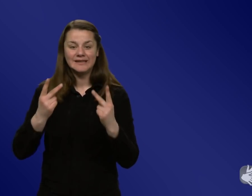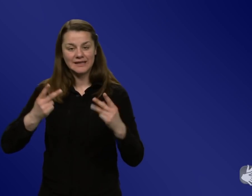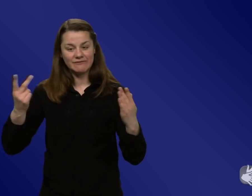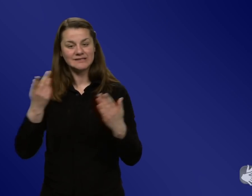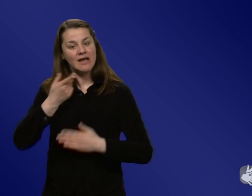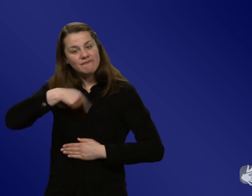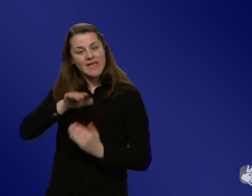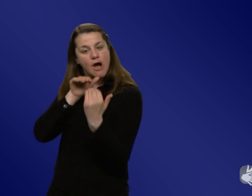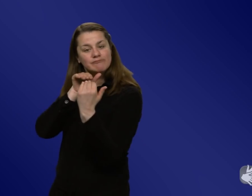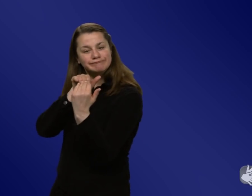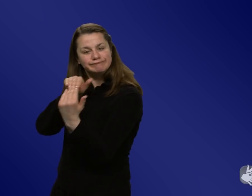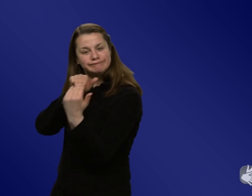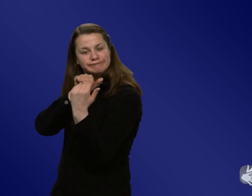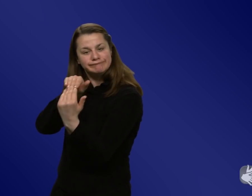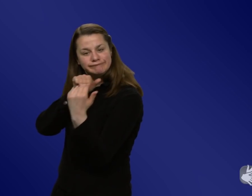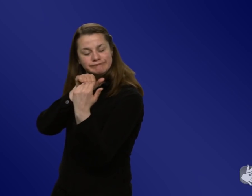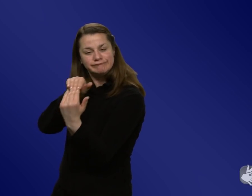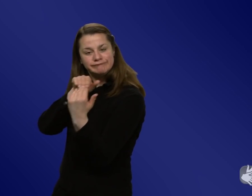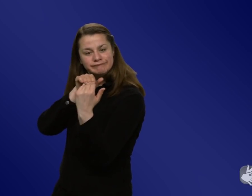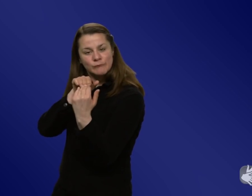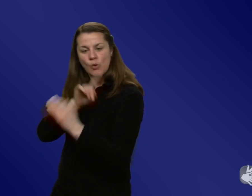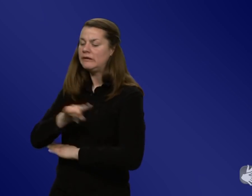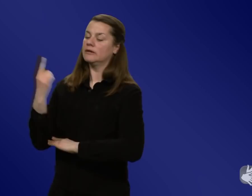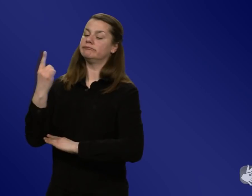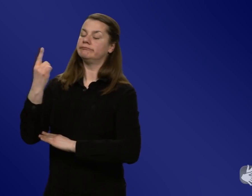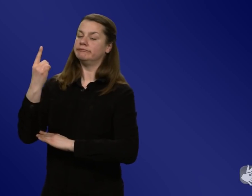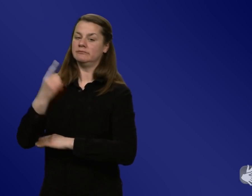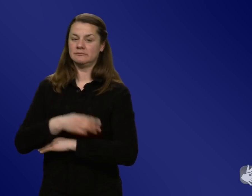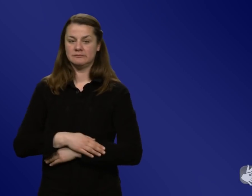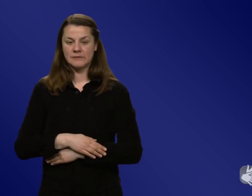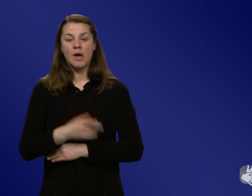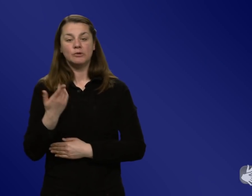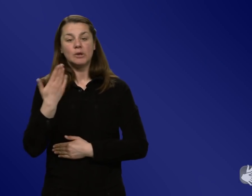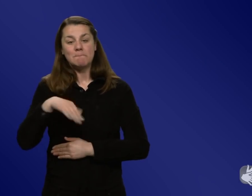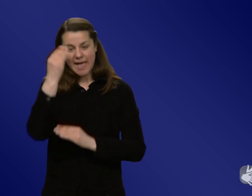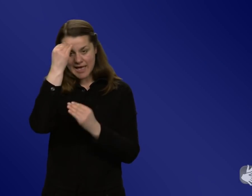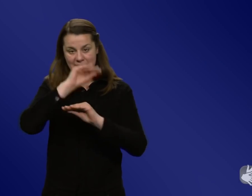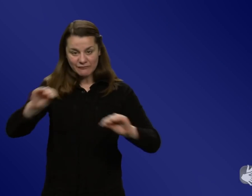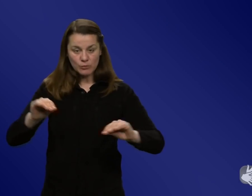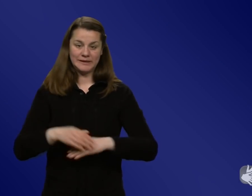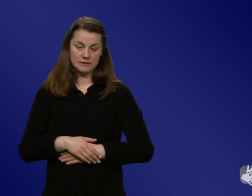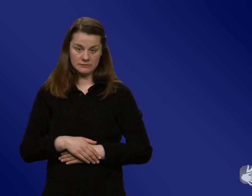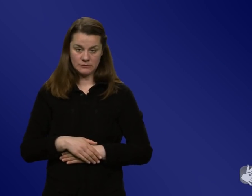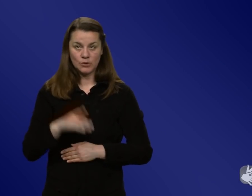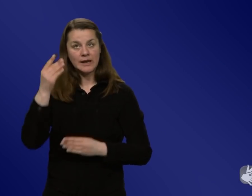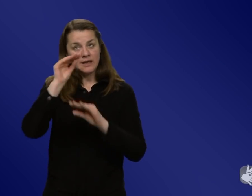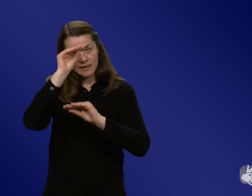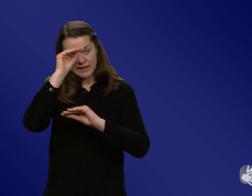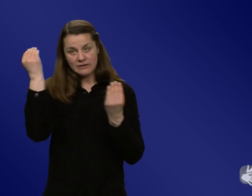ist. Also mehr, ein bisschen mehr informieren als lenken, sodass die Information einsickert und dann darüber auch mein Verhalten verändert?